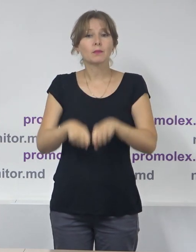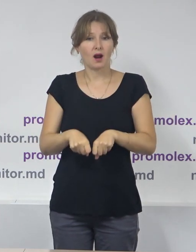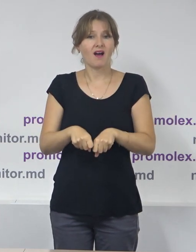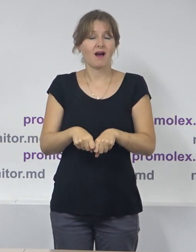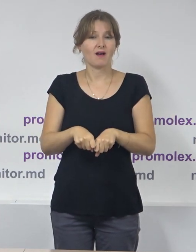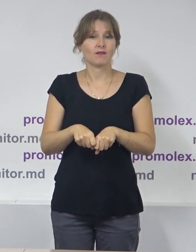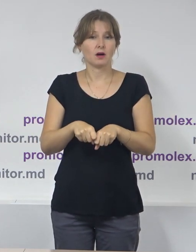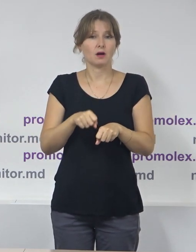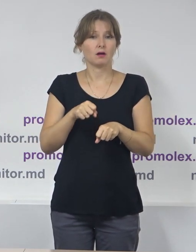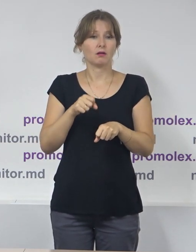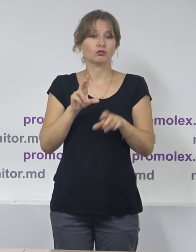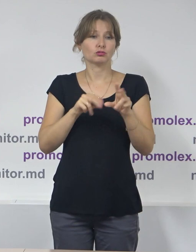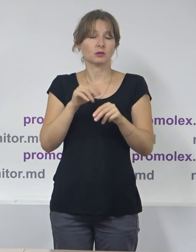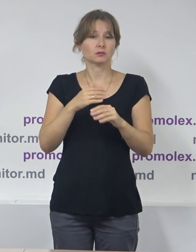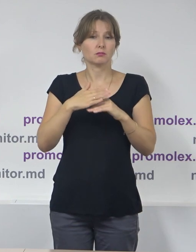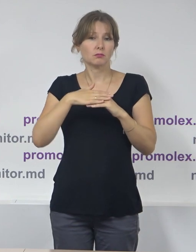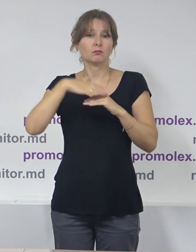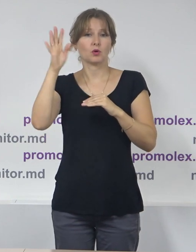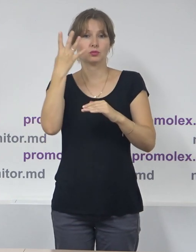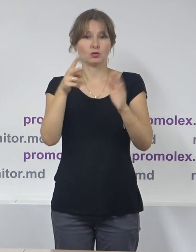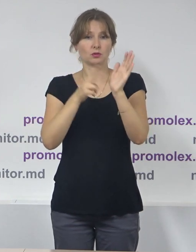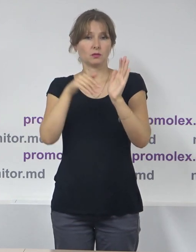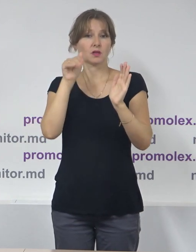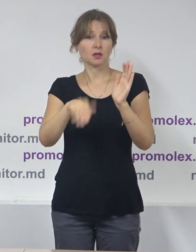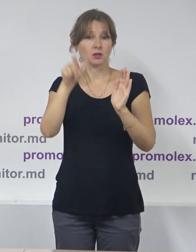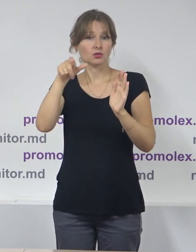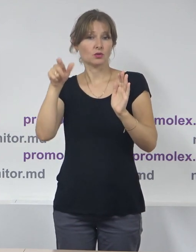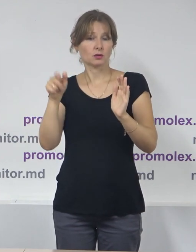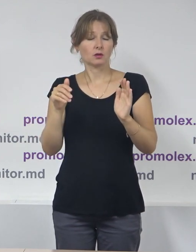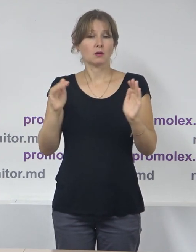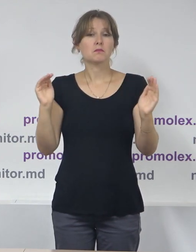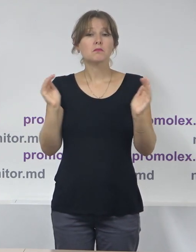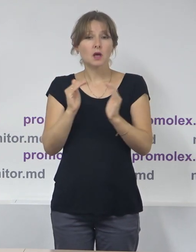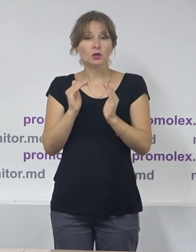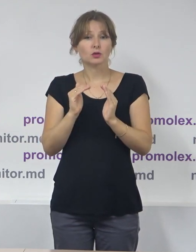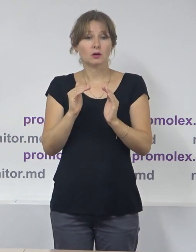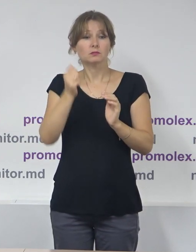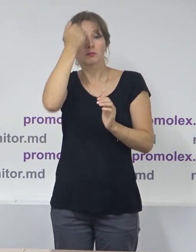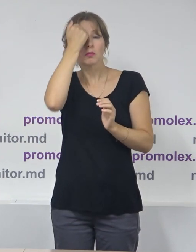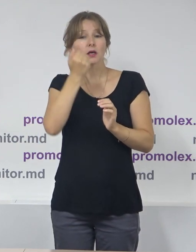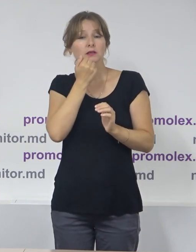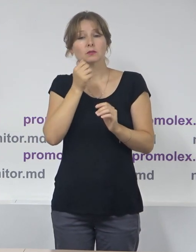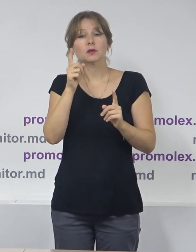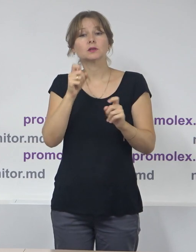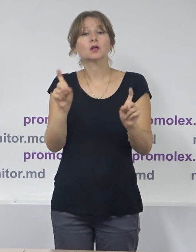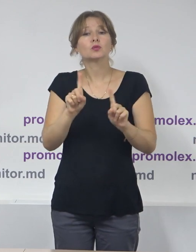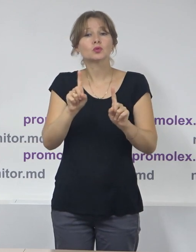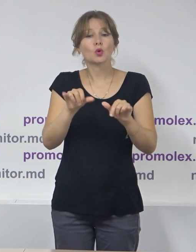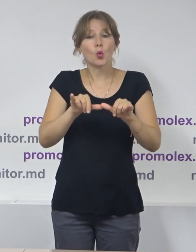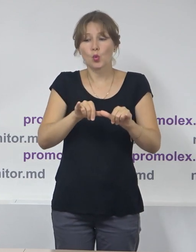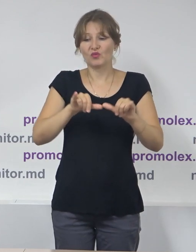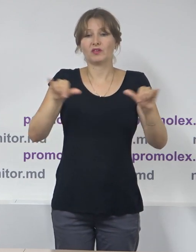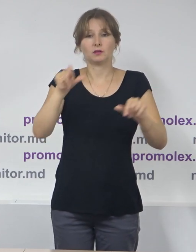locale cu peste 47.000. Deci, aceste fapte se datorează în principal majorării numărului de